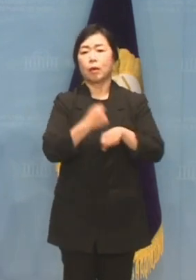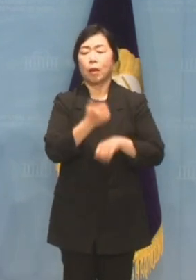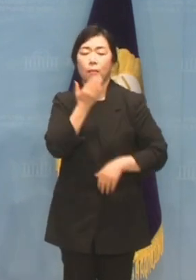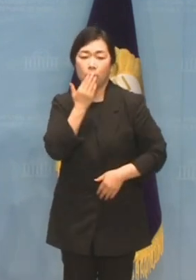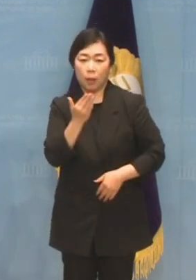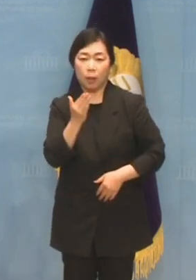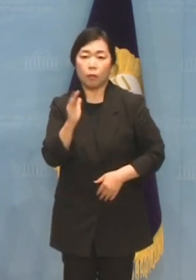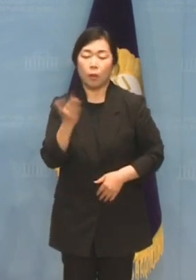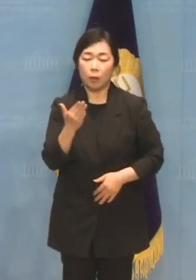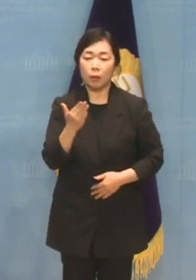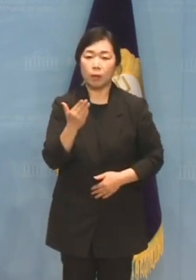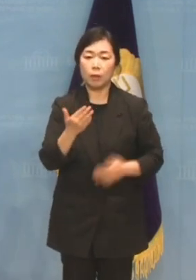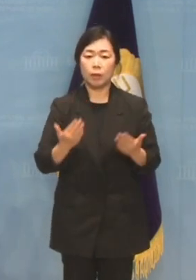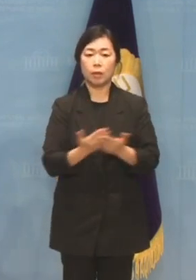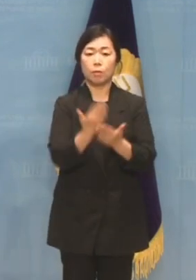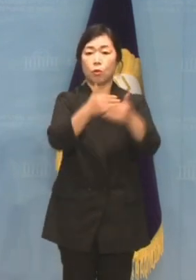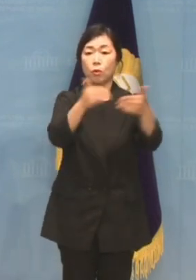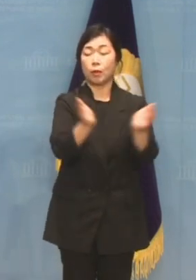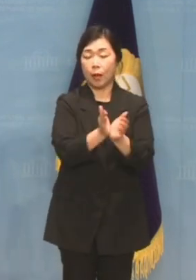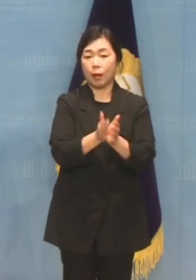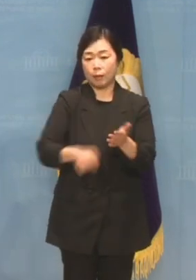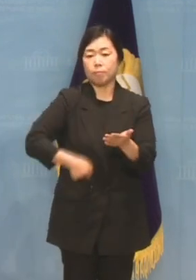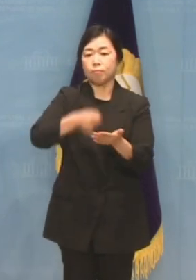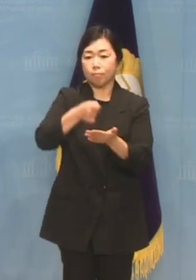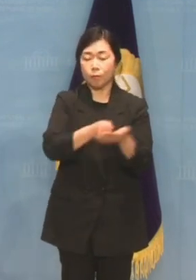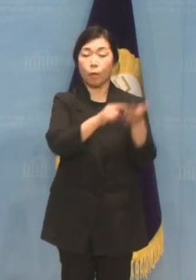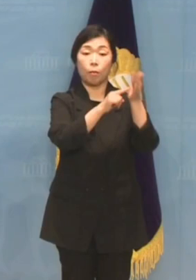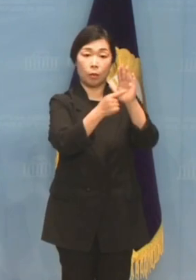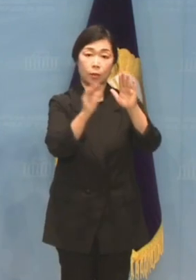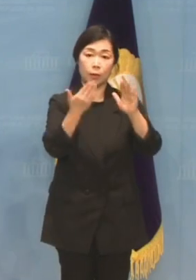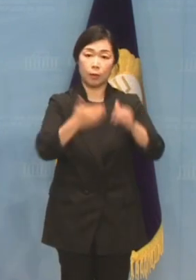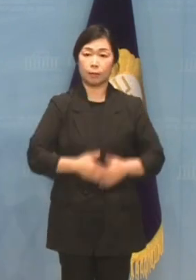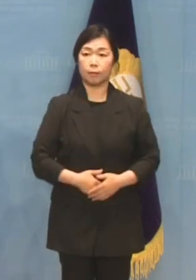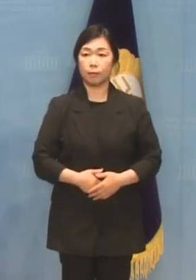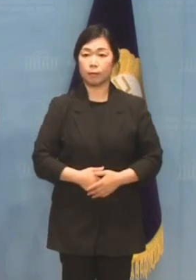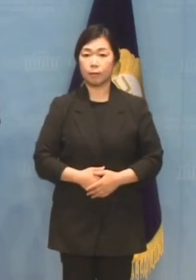국룩 서겠다고 하는 진보당의 다짐의 표현이기도 합니다.